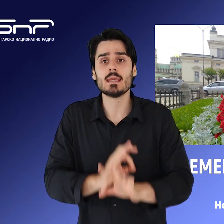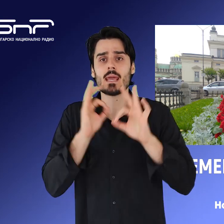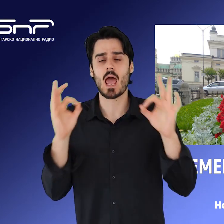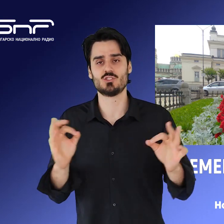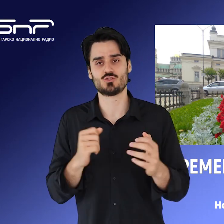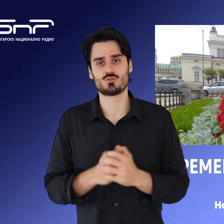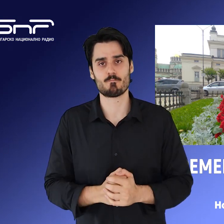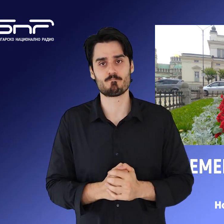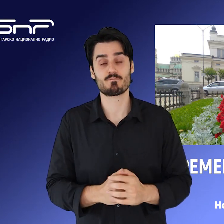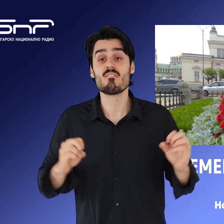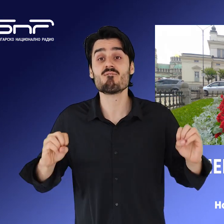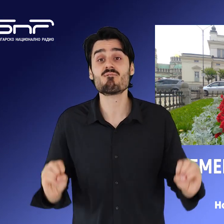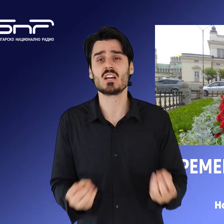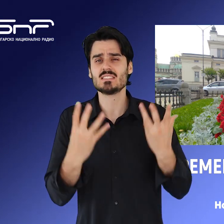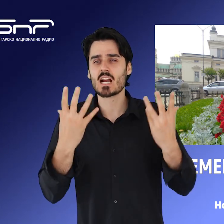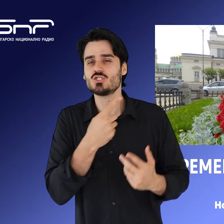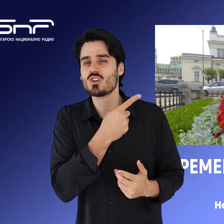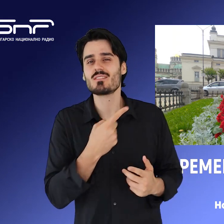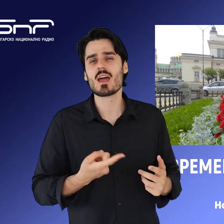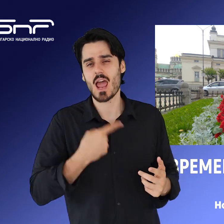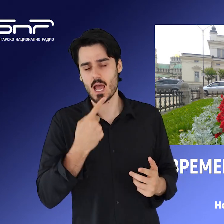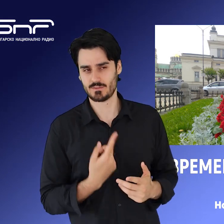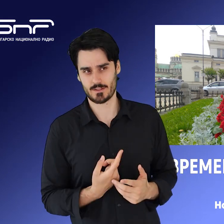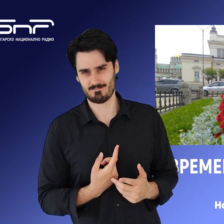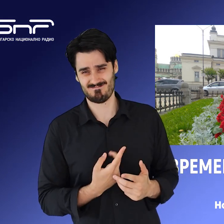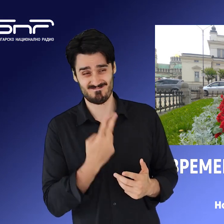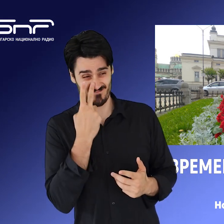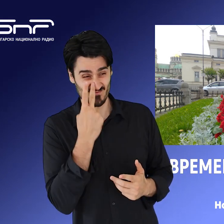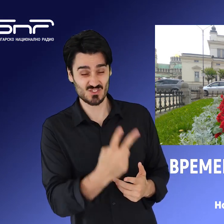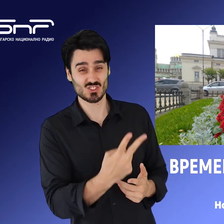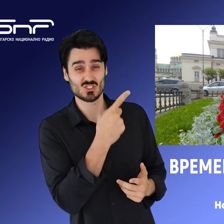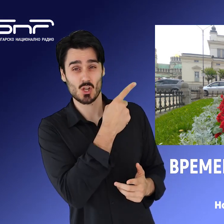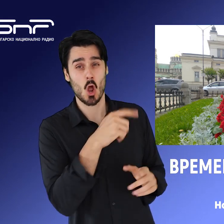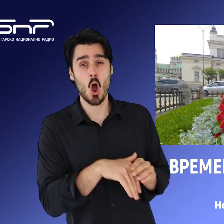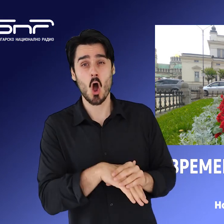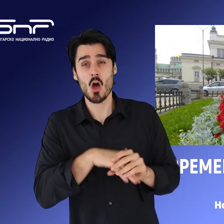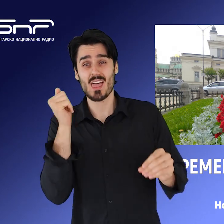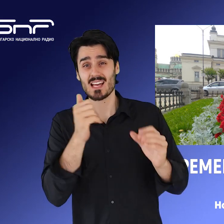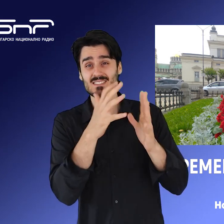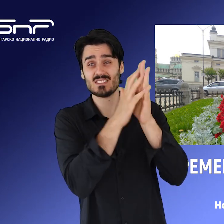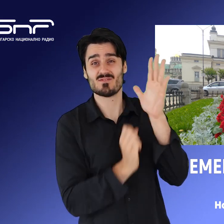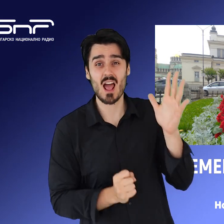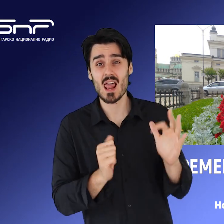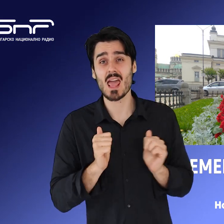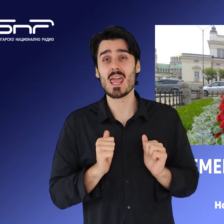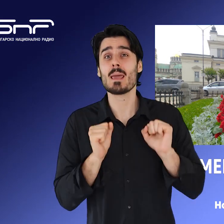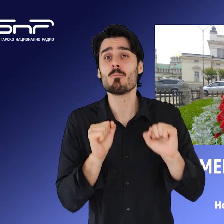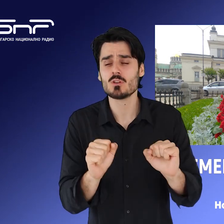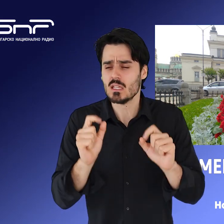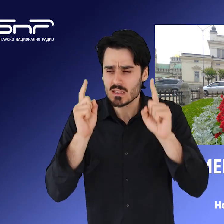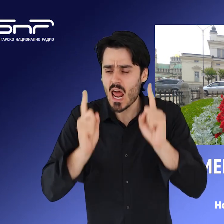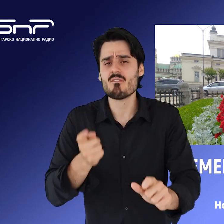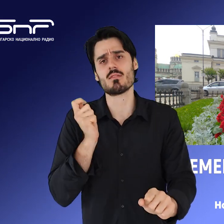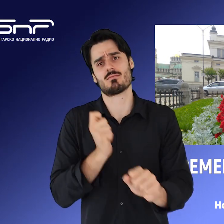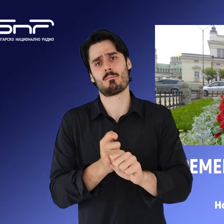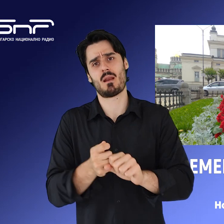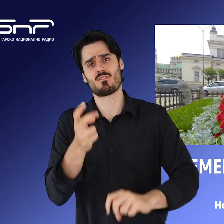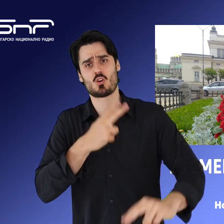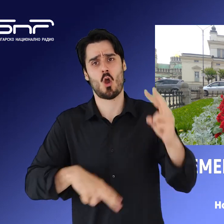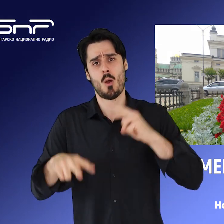За възраждане комисия трябва да има Цон Чуганев. Когато те откажат да свалят имунитет, ако не създадем комисия, те остават имунитет.